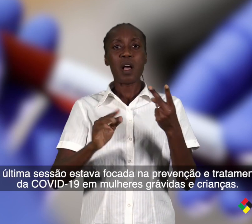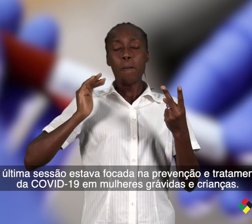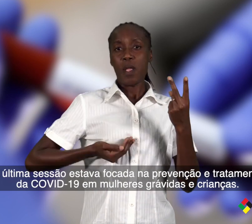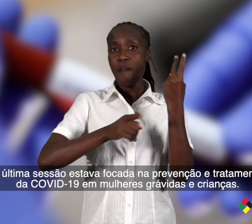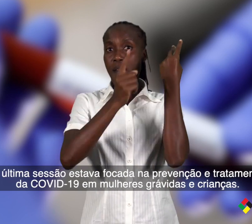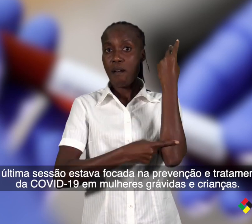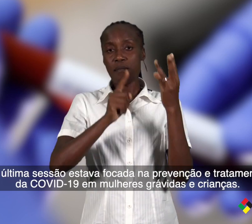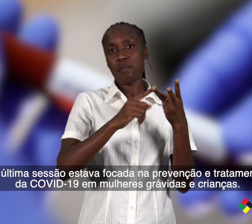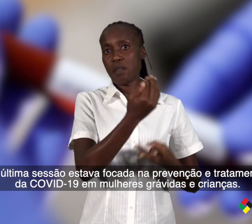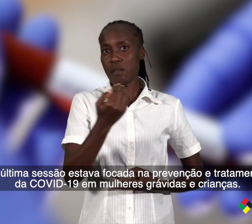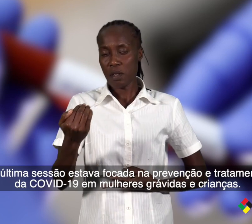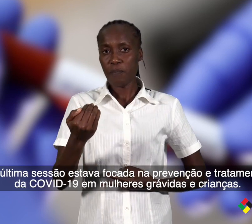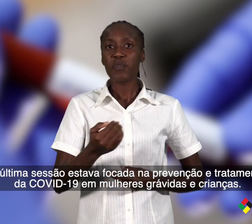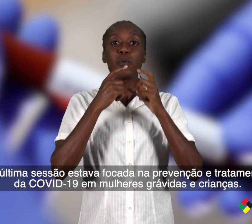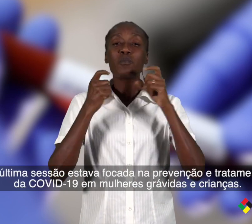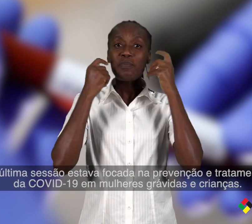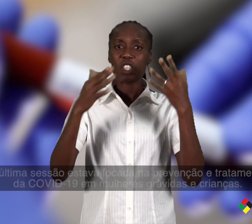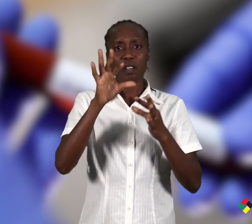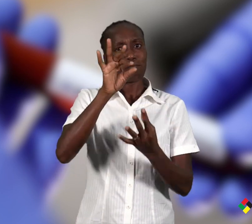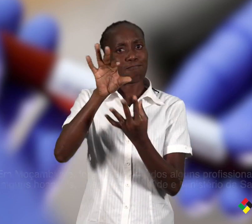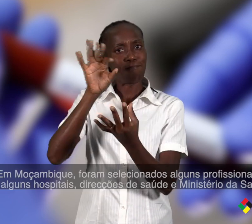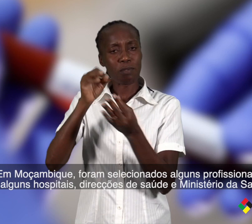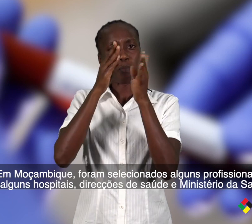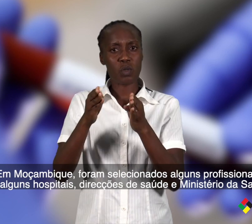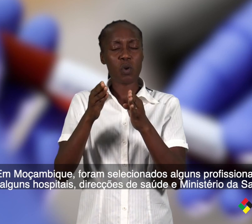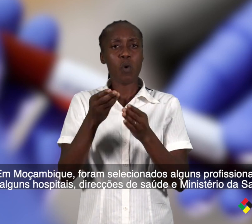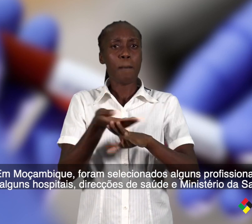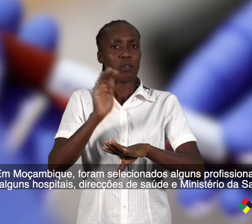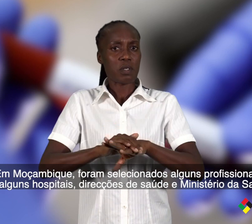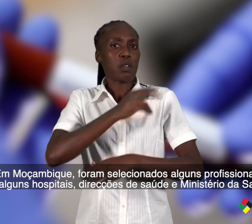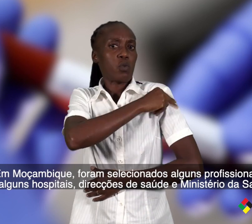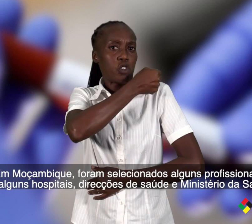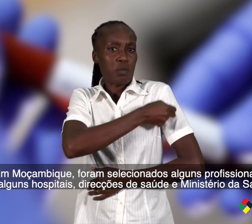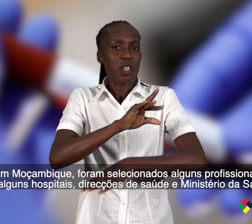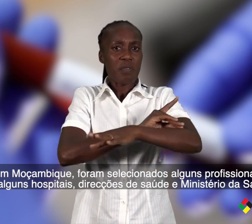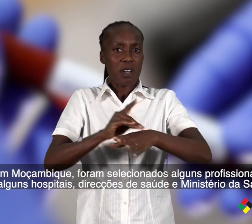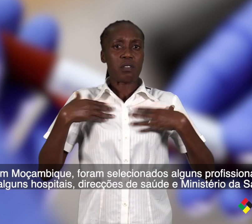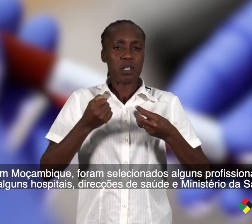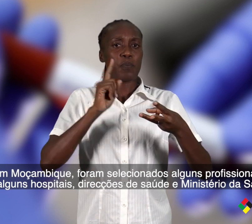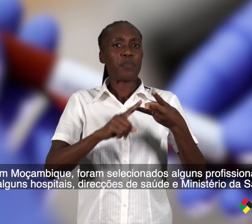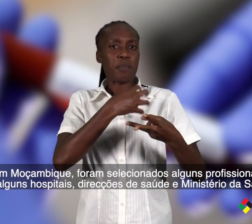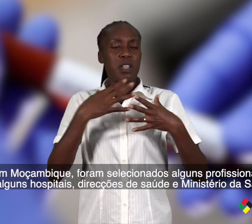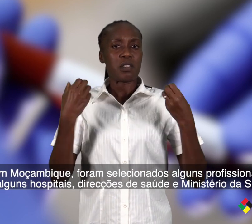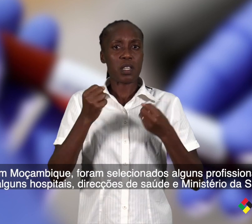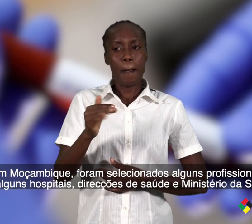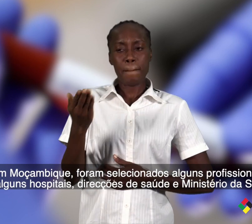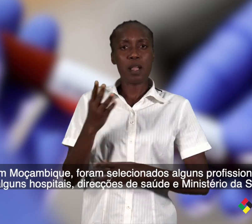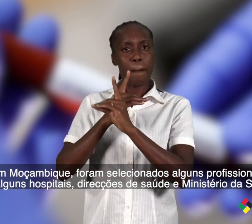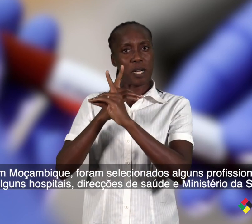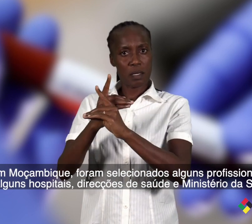tratamento da Covid-19 a mulheres grávidas e crianças. Em Moçambique, foram selecionados profissionais de alguns hospitais, direções de saúde e Ministério